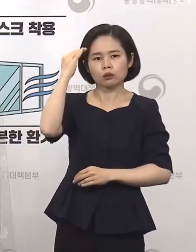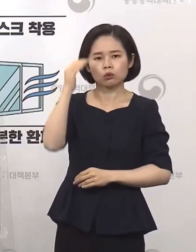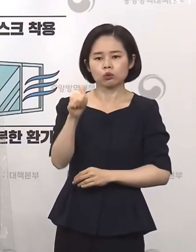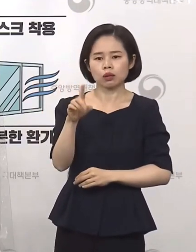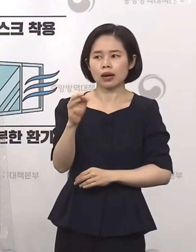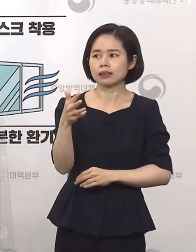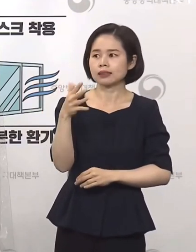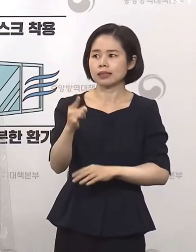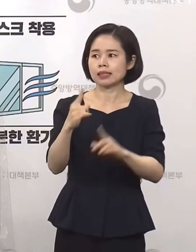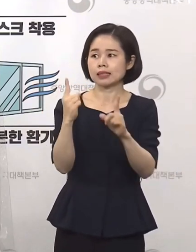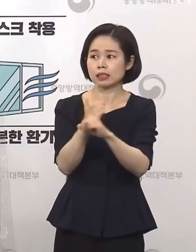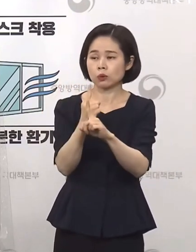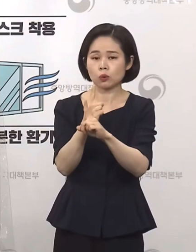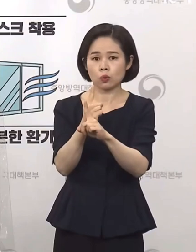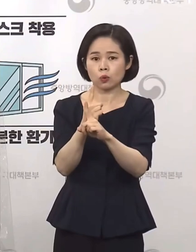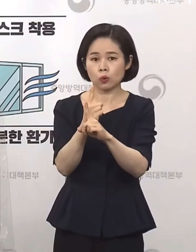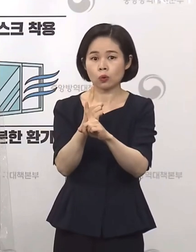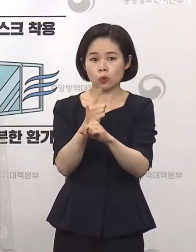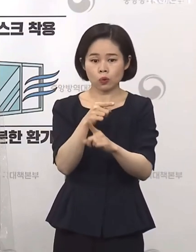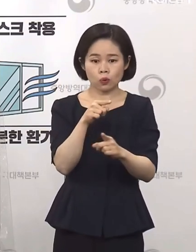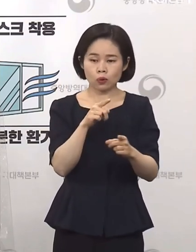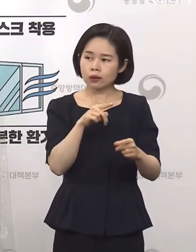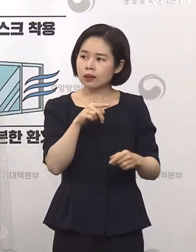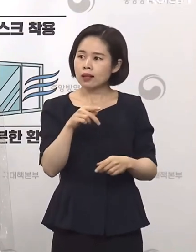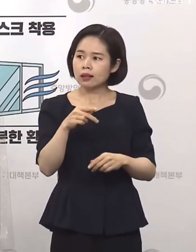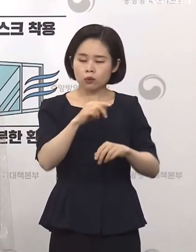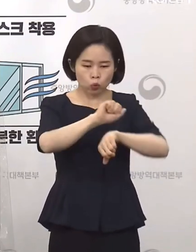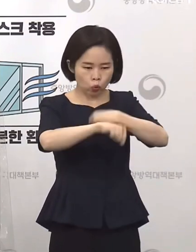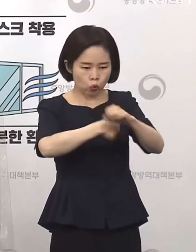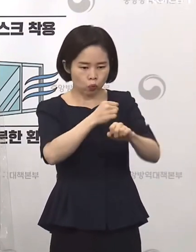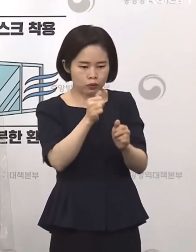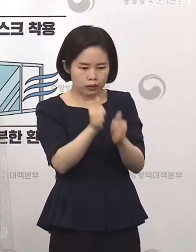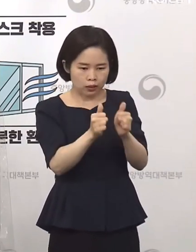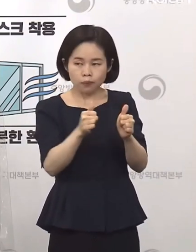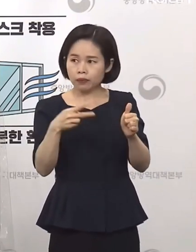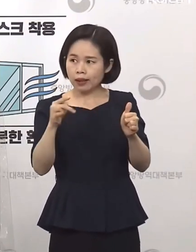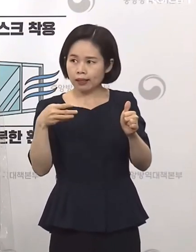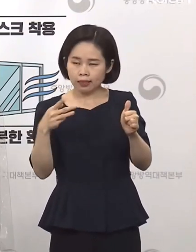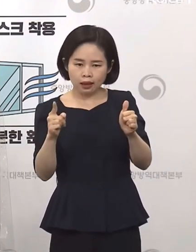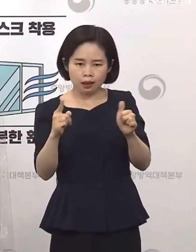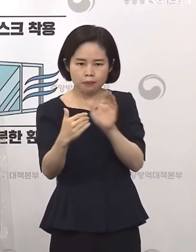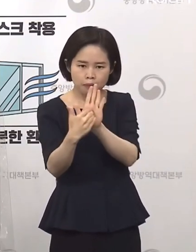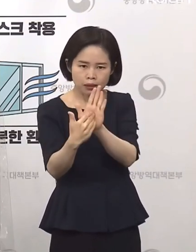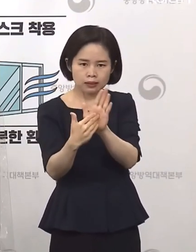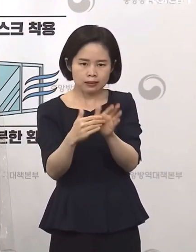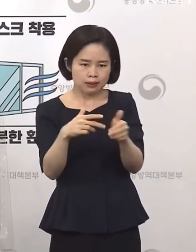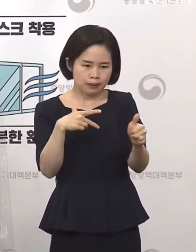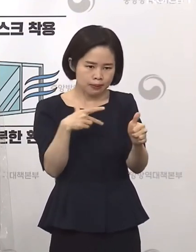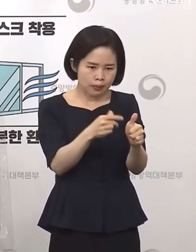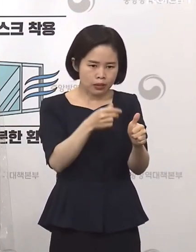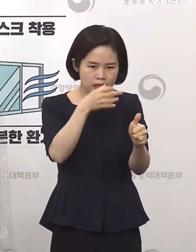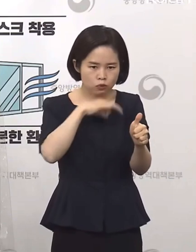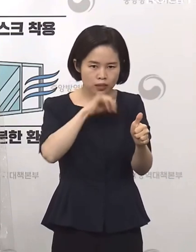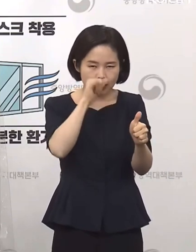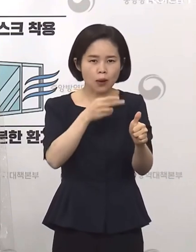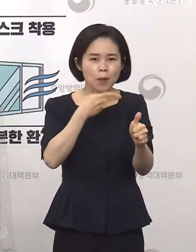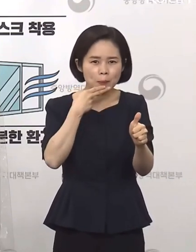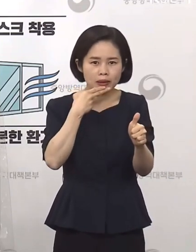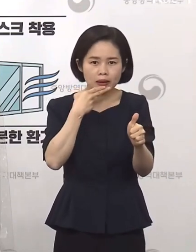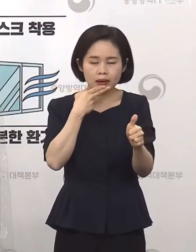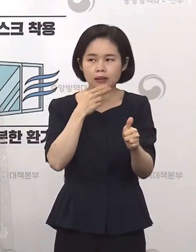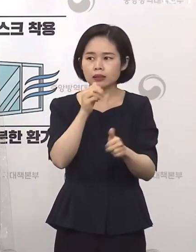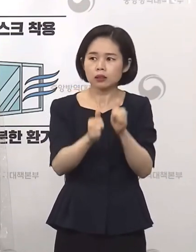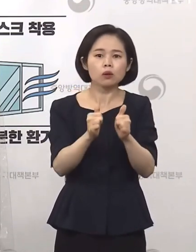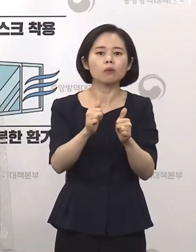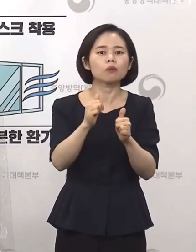상황은 어떻게 되고 있는지 또 언제쯤 결과 발표가 가능할지 질의 주셨습니다. 이